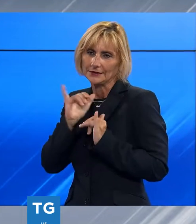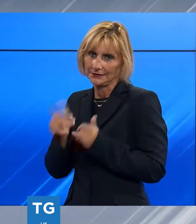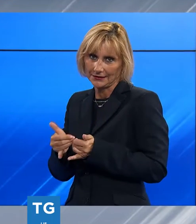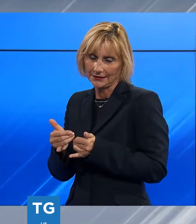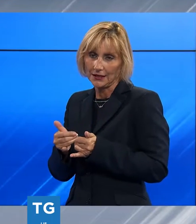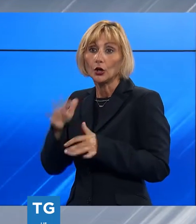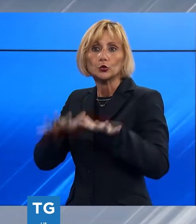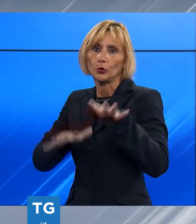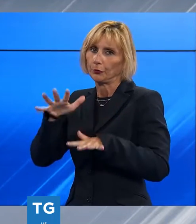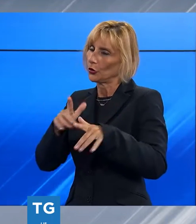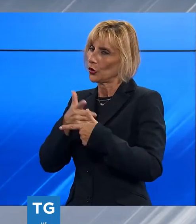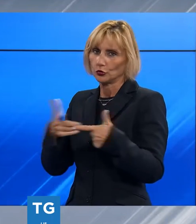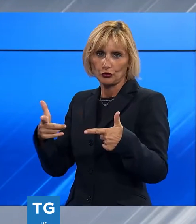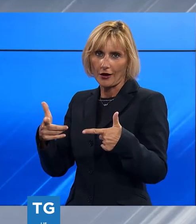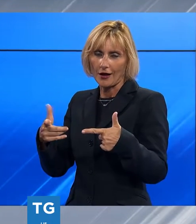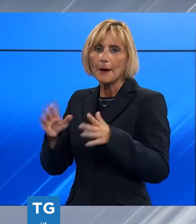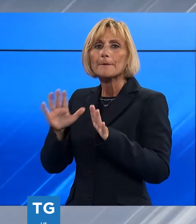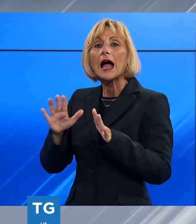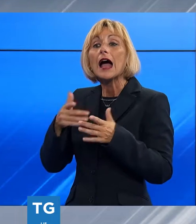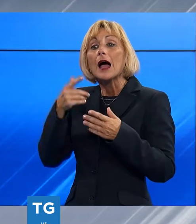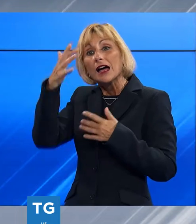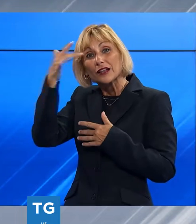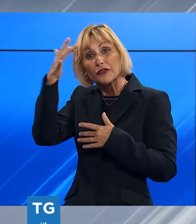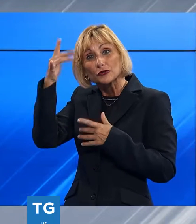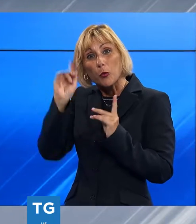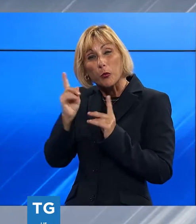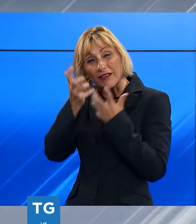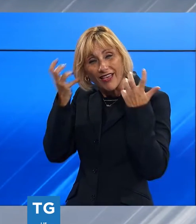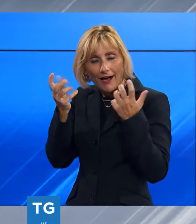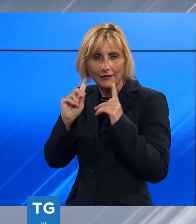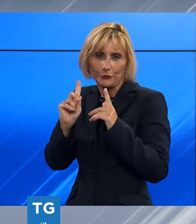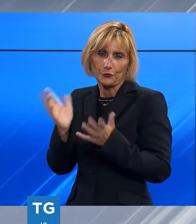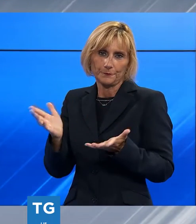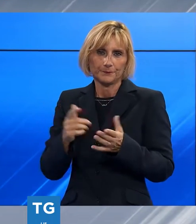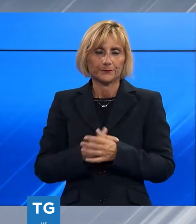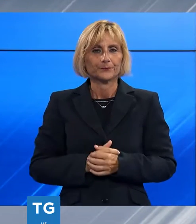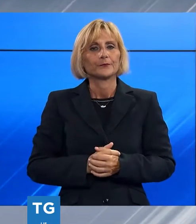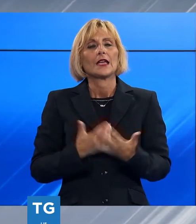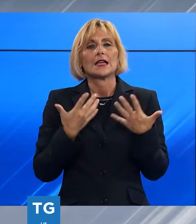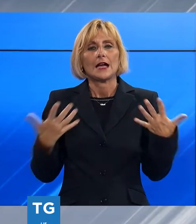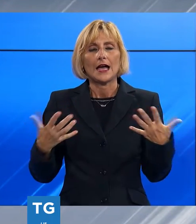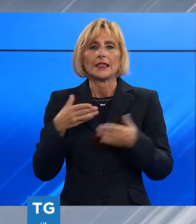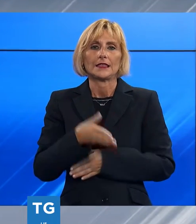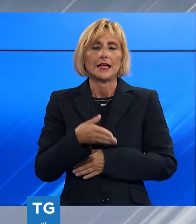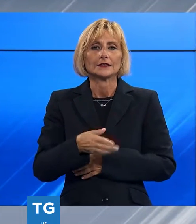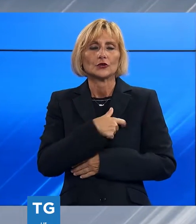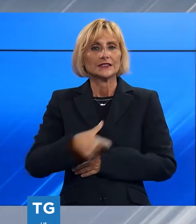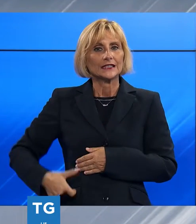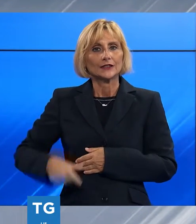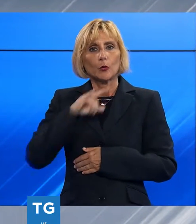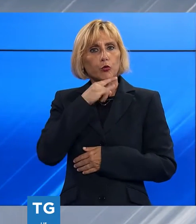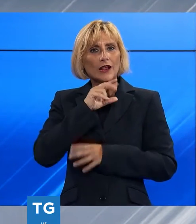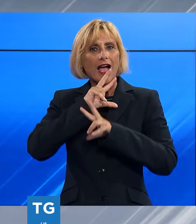dubbio. Però non ho assolutamente ancora riflettuto su quello che farò. Veniamo adesso all'appello lanciato dal sindaco di